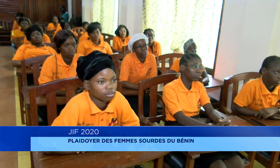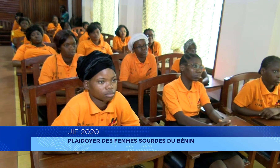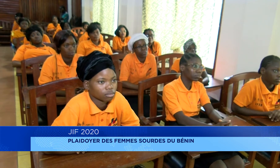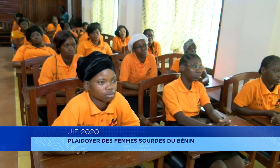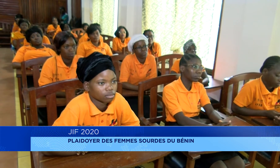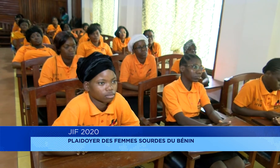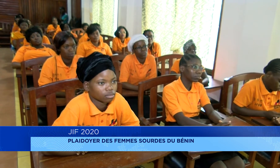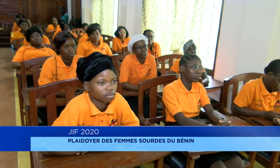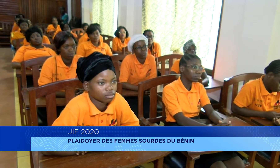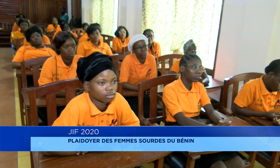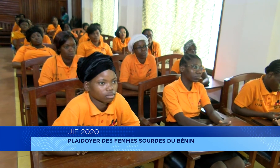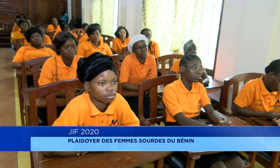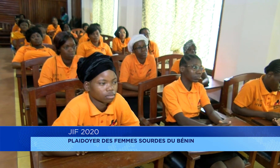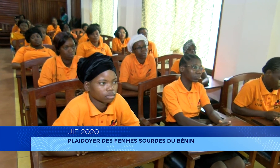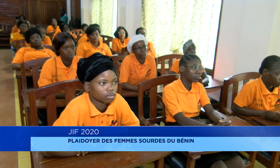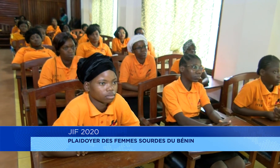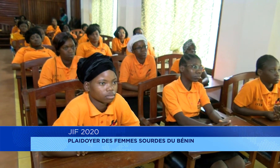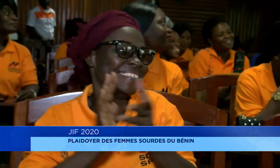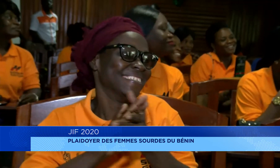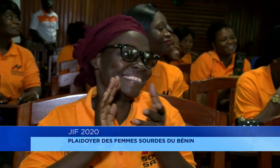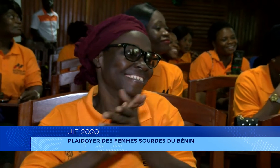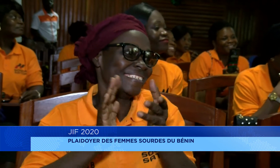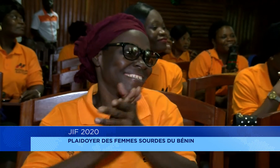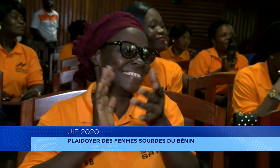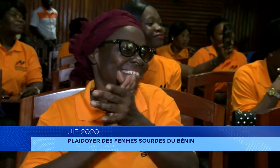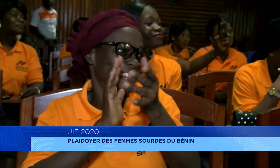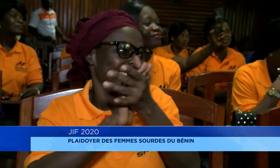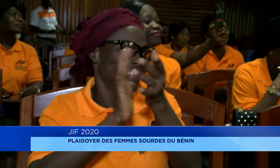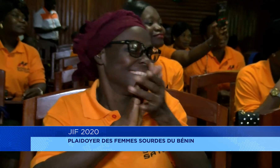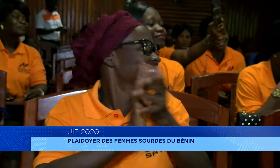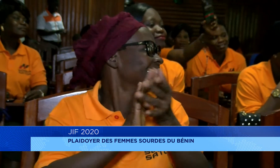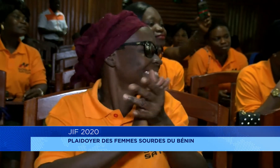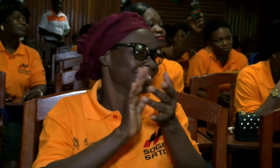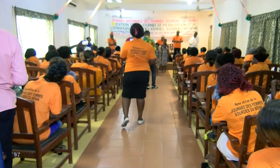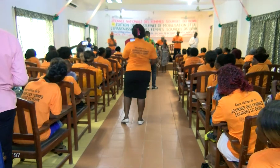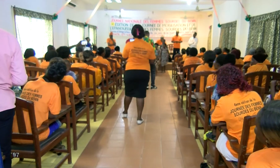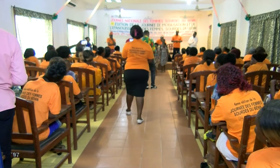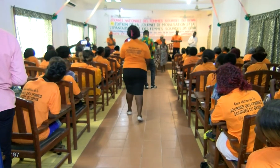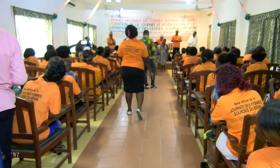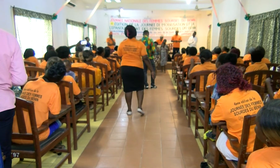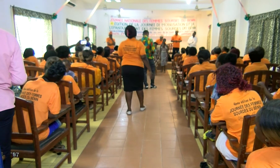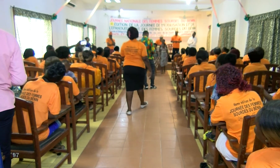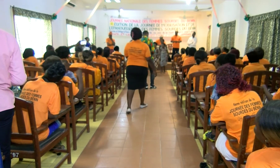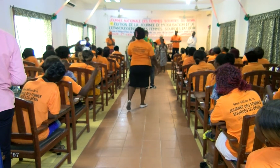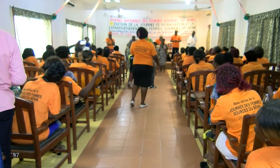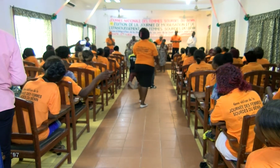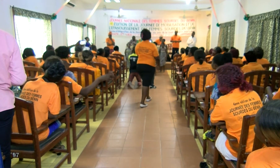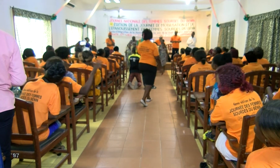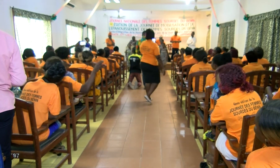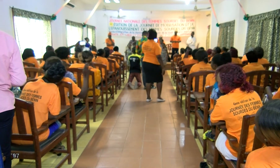sens à l'expression « être handicapée n'est pas une fatalité ». Elle veut aussi être mise au pas des technologies